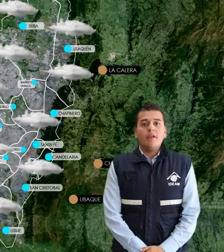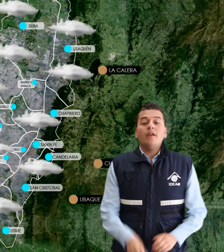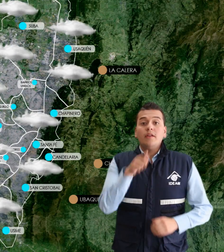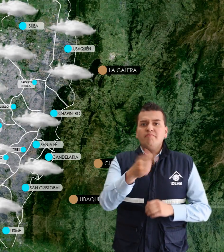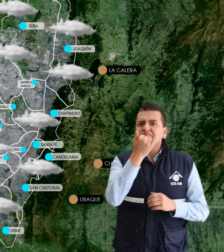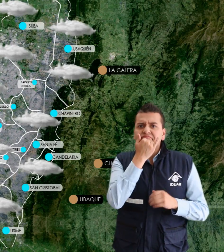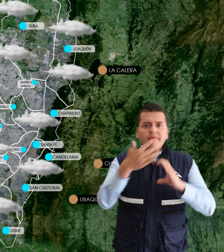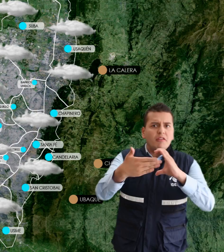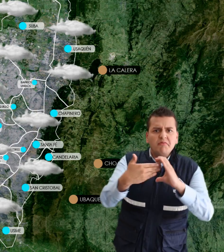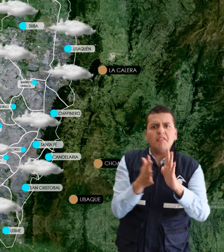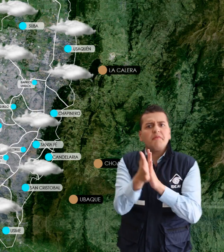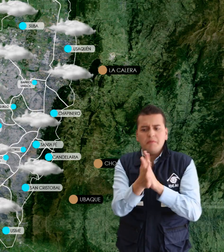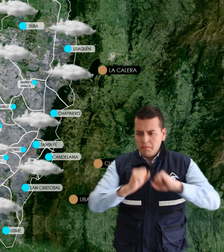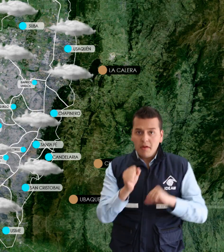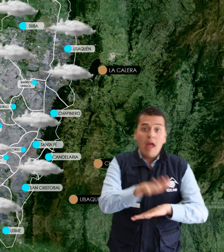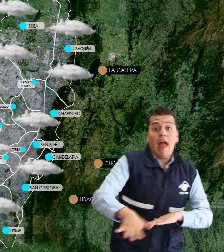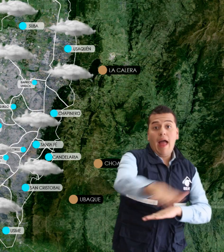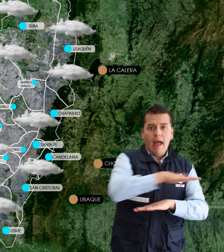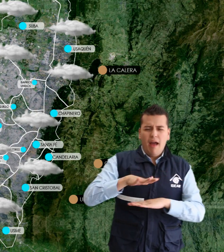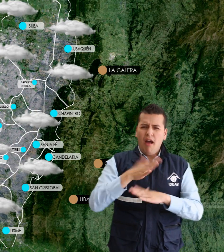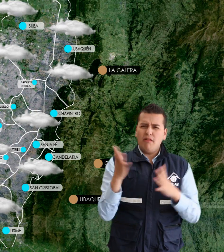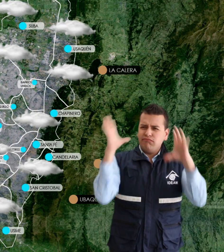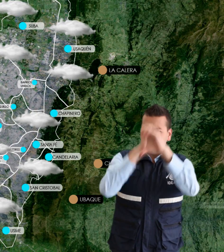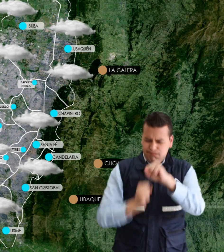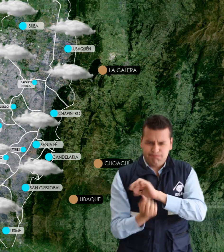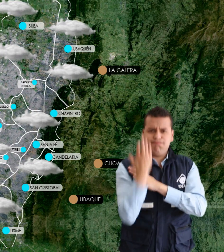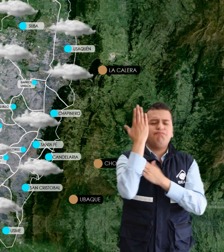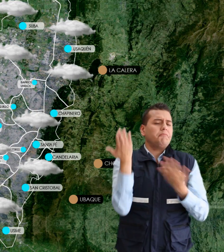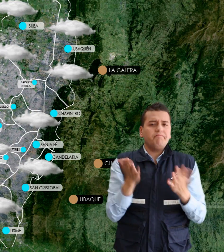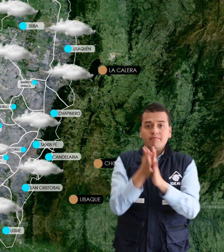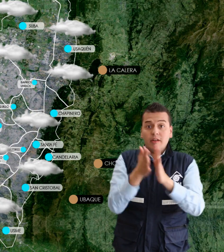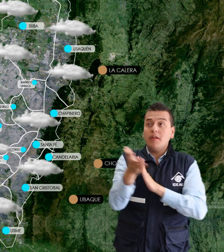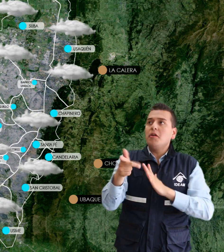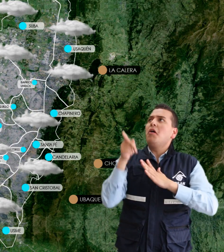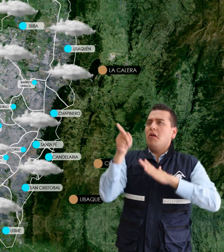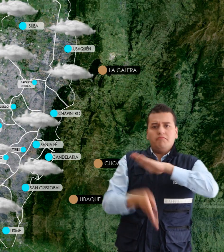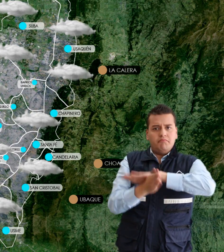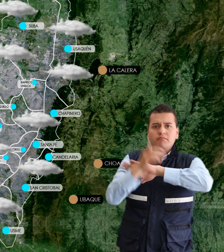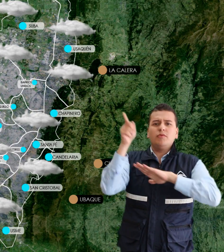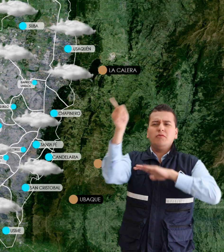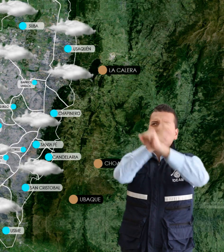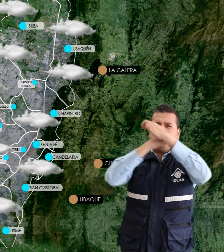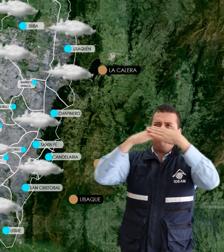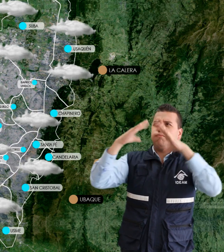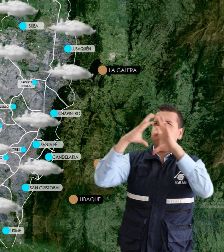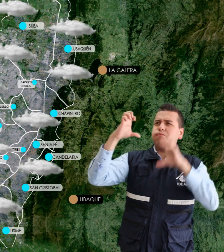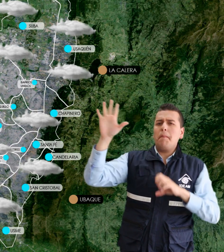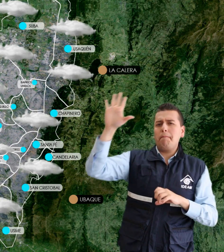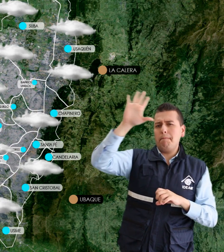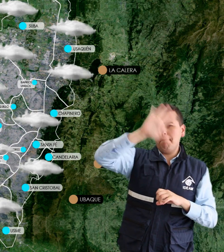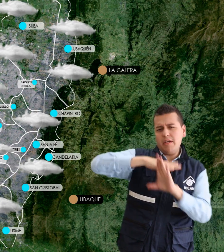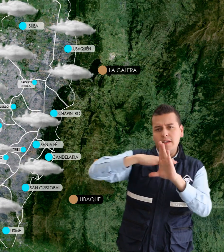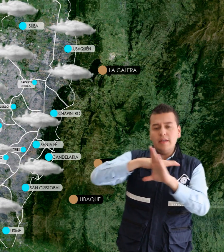El pronóstico para la ciudad de Bogotá en horas de la noche nos indica que prevalecerán las condiciones de cielo parcialmente cubierto y predominio